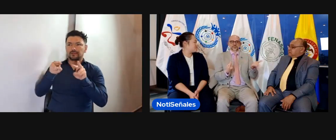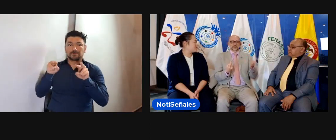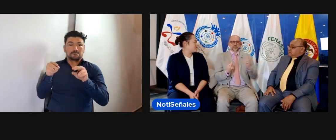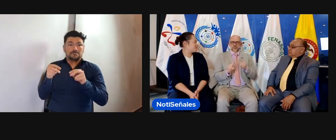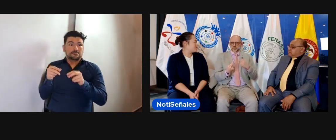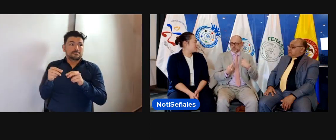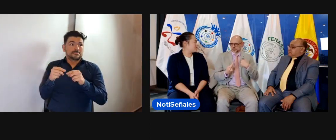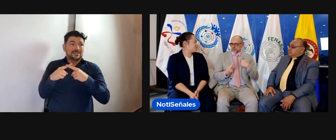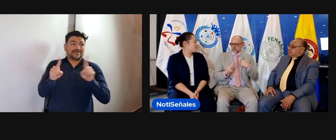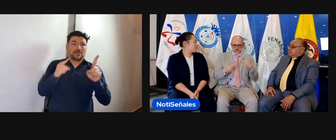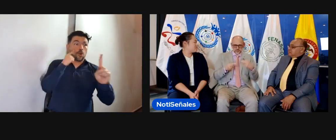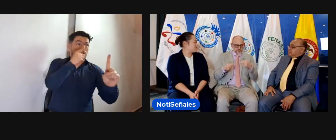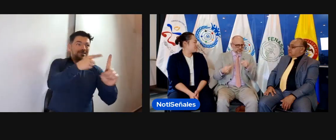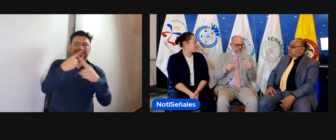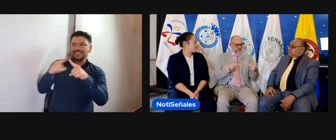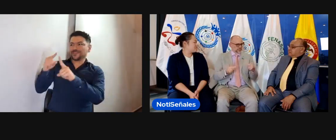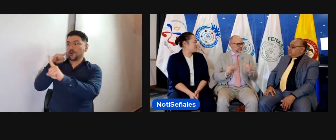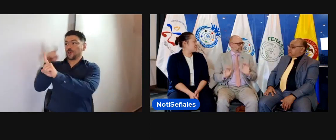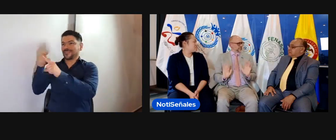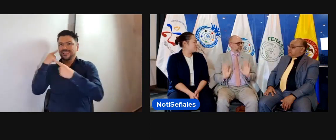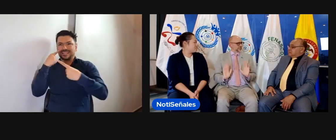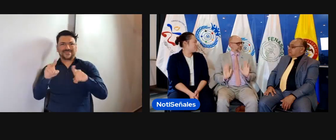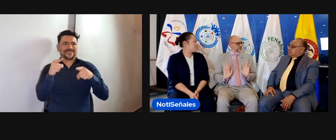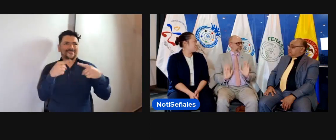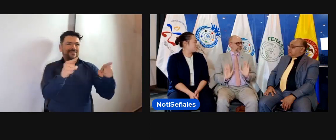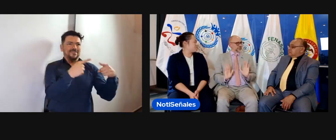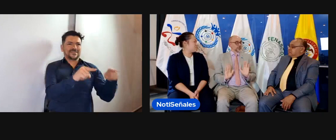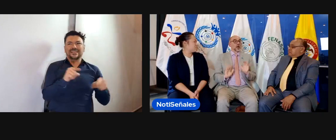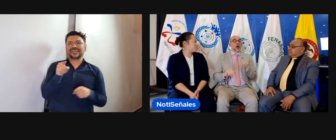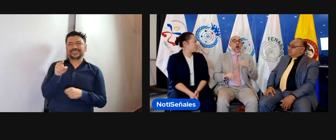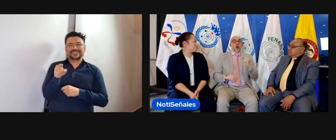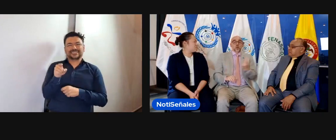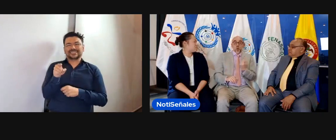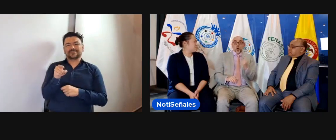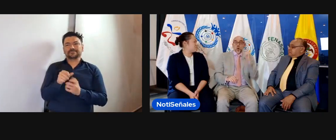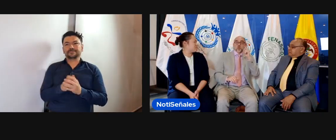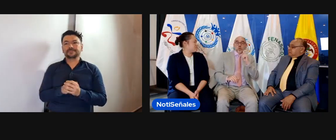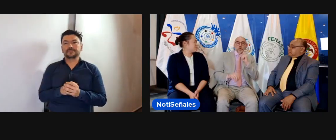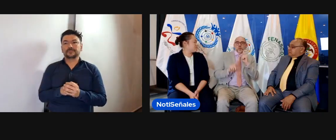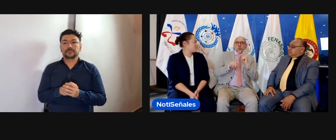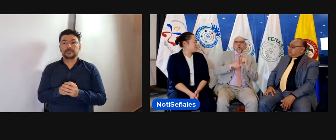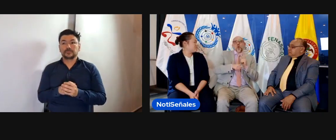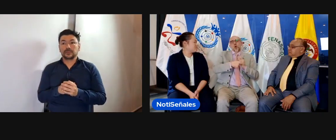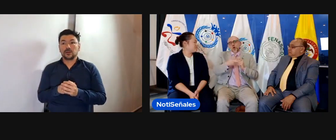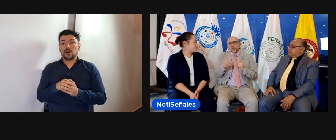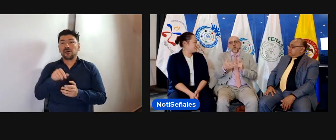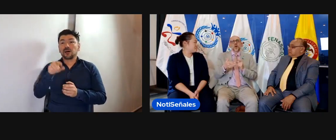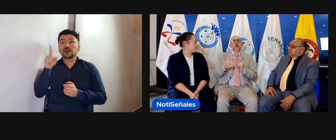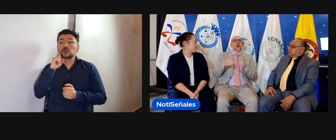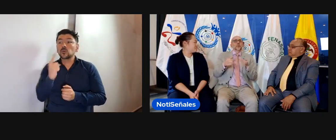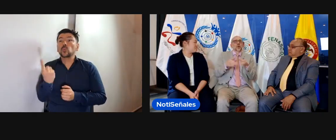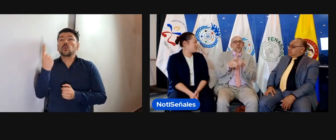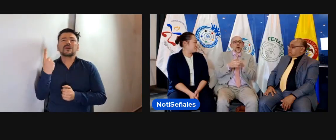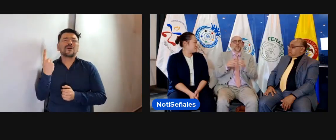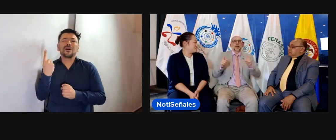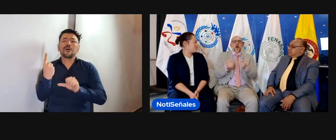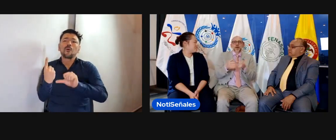puede tener diferencias de criterios con ciertas personas sordas, ¿no? Pero, pues, todos